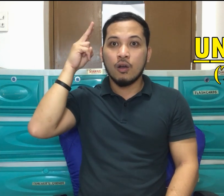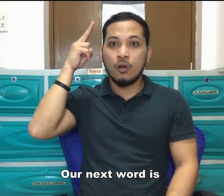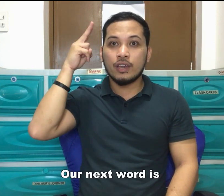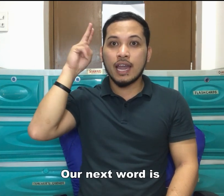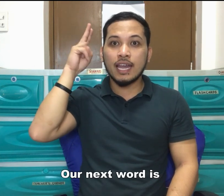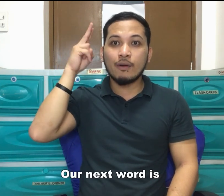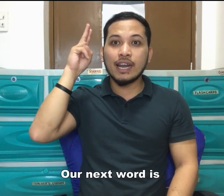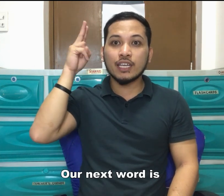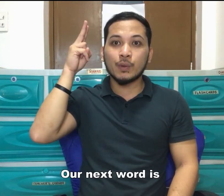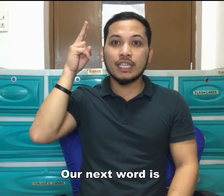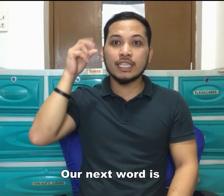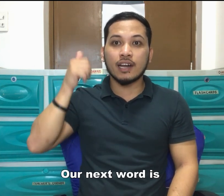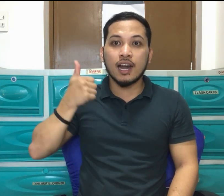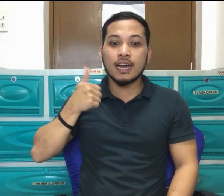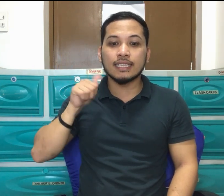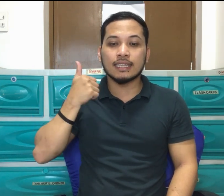Okay. Our next word is aunt.